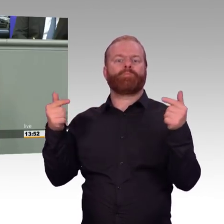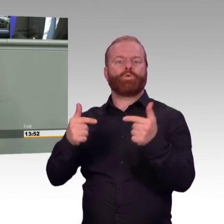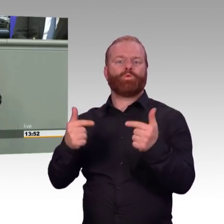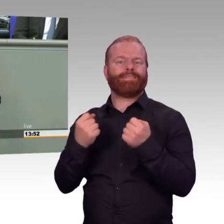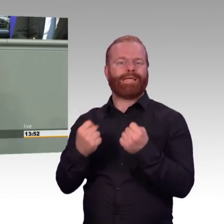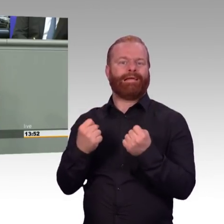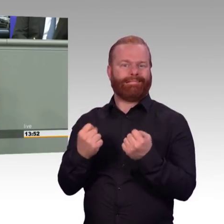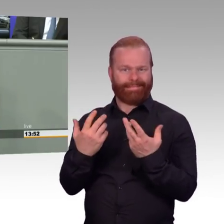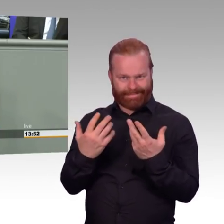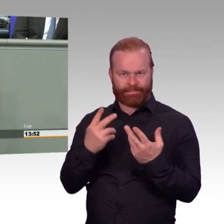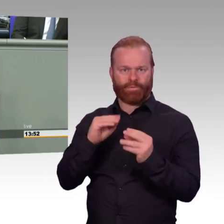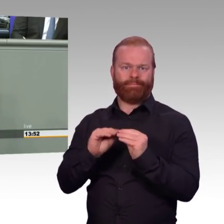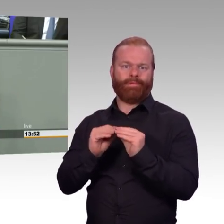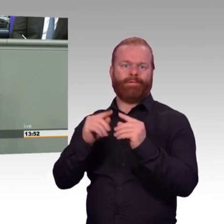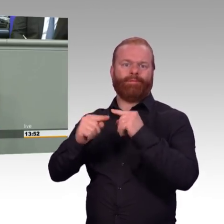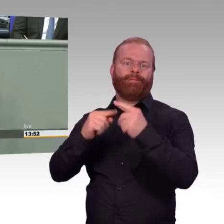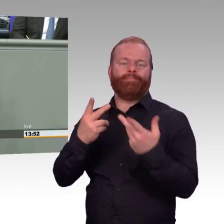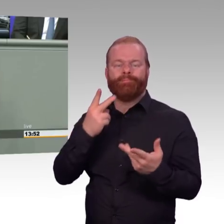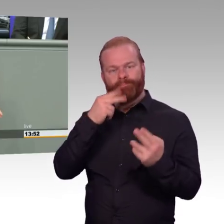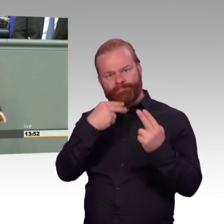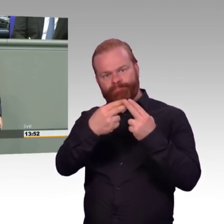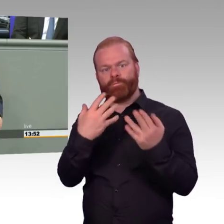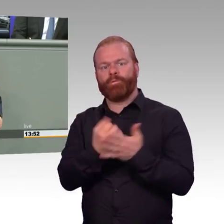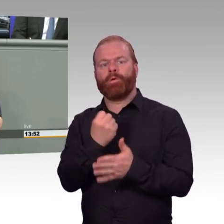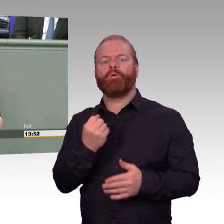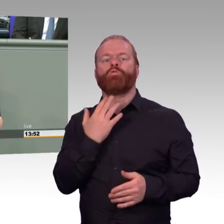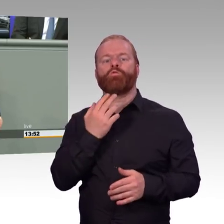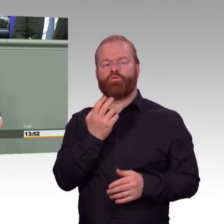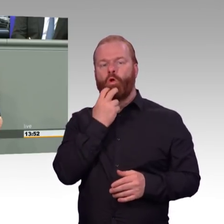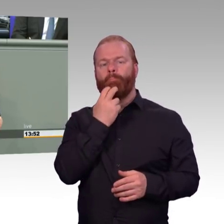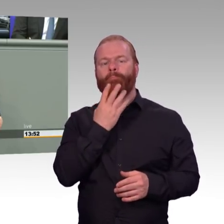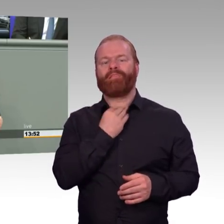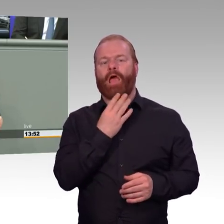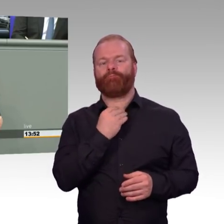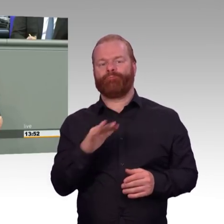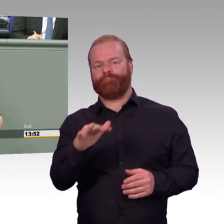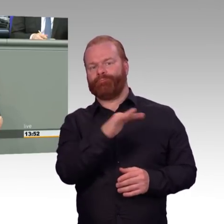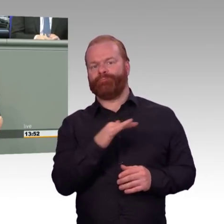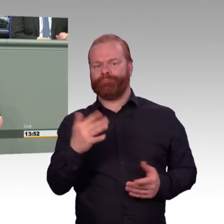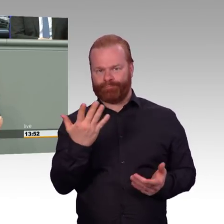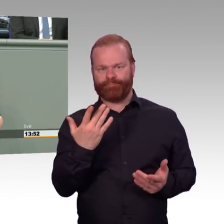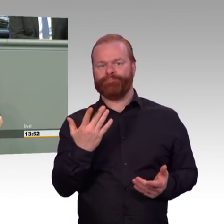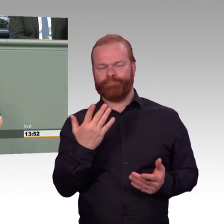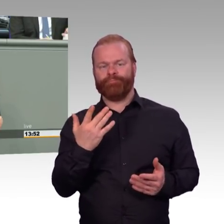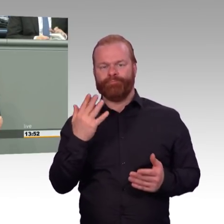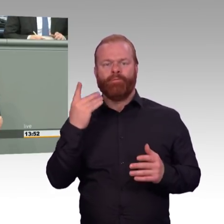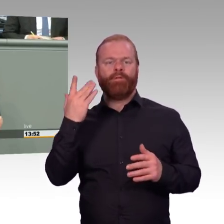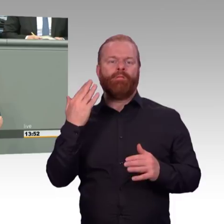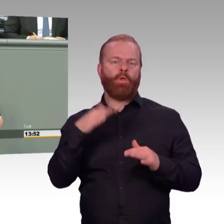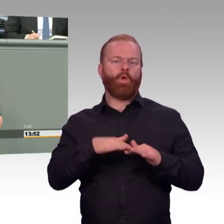einen verlässlichen Ausstiegspfad wird gewährleistet letzten Endes, dass wir die Klimaschutzziele 2030 im Energiebereich